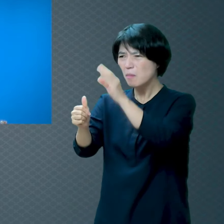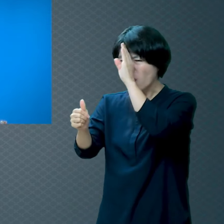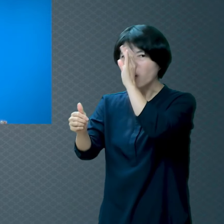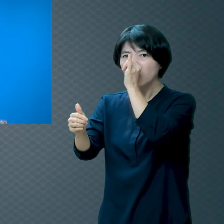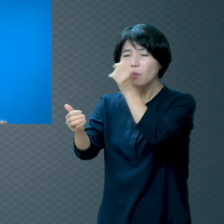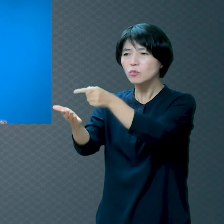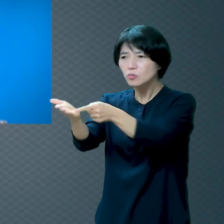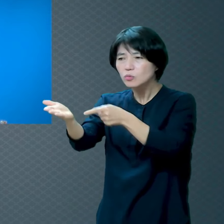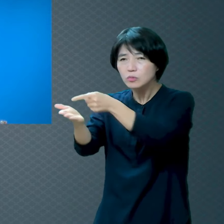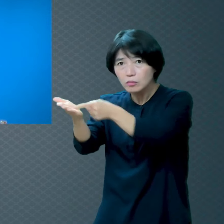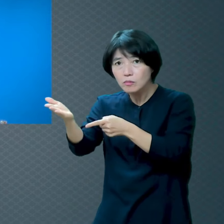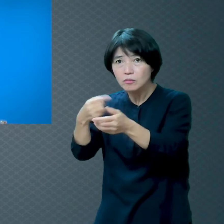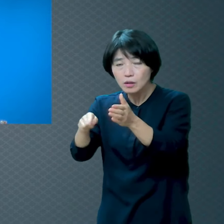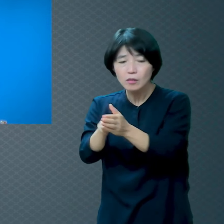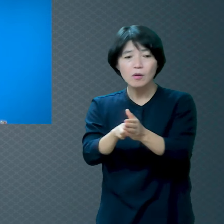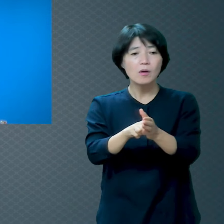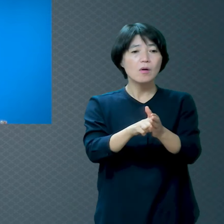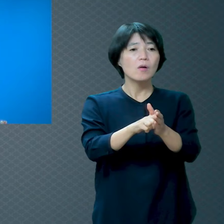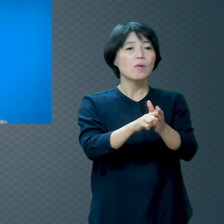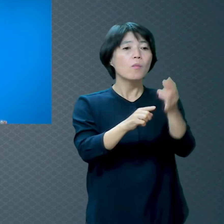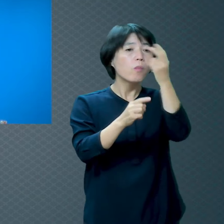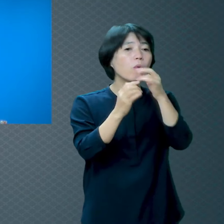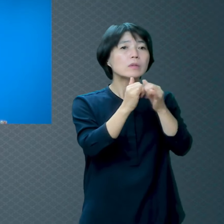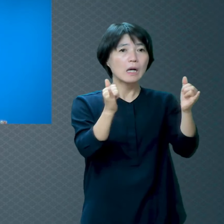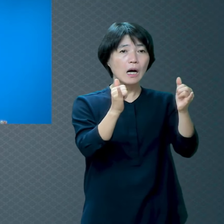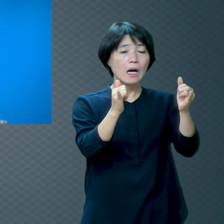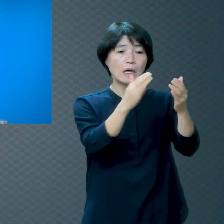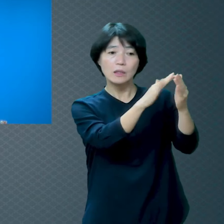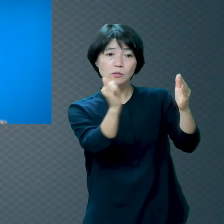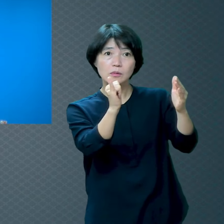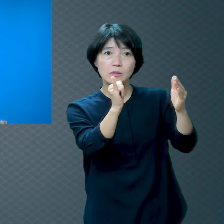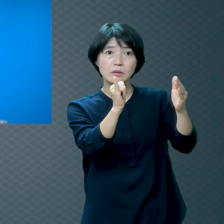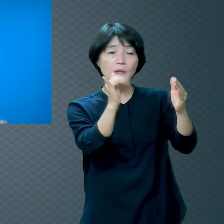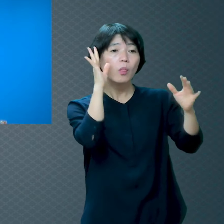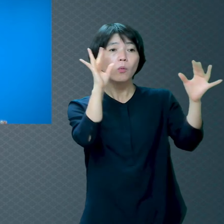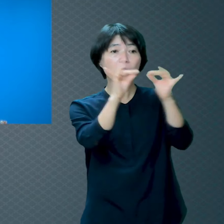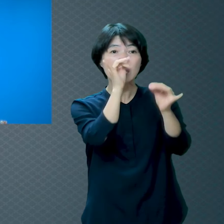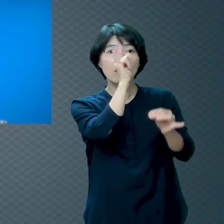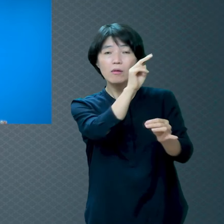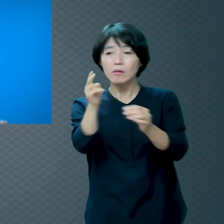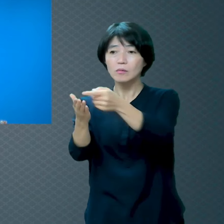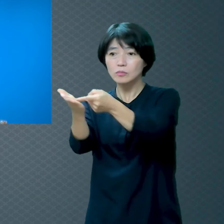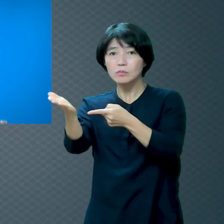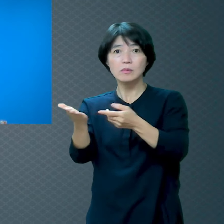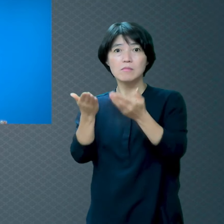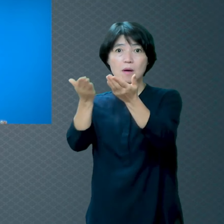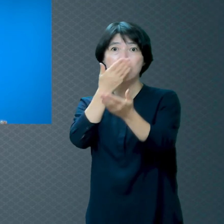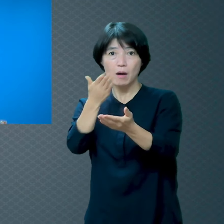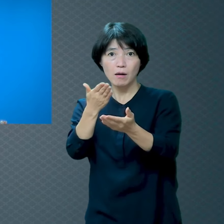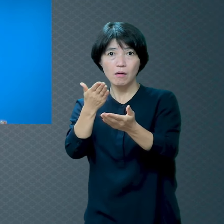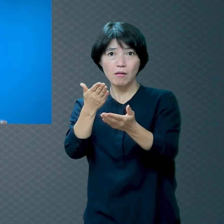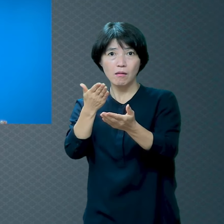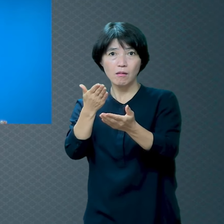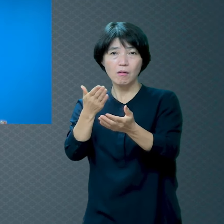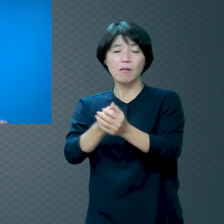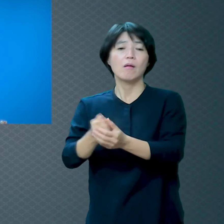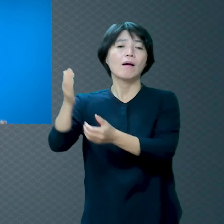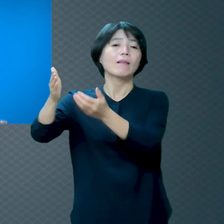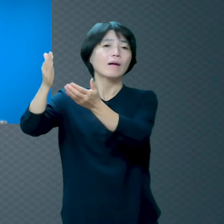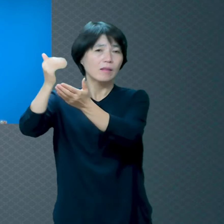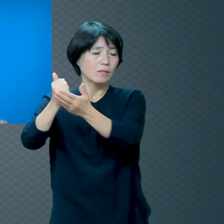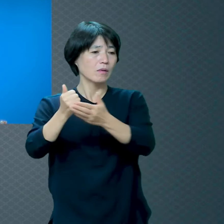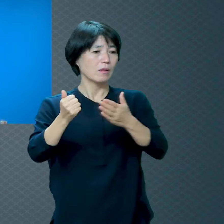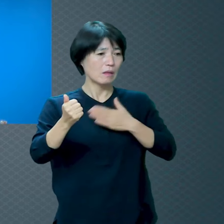우리의 동의를 구하시는 거예요 하나님은 억지로 천국에 안 데려가세요 만약에 하나님이